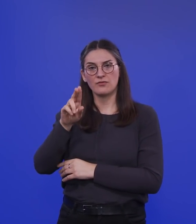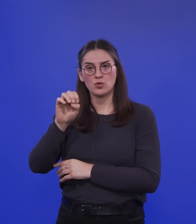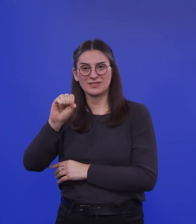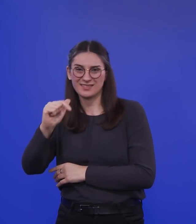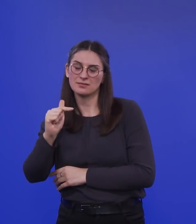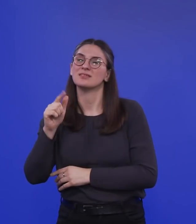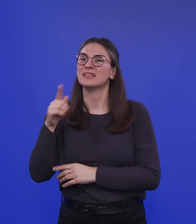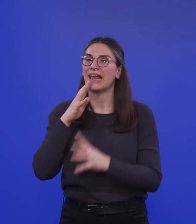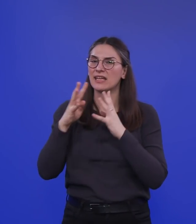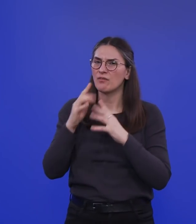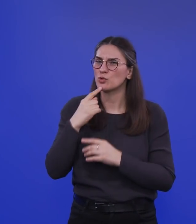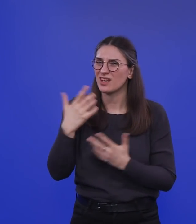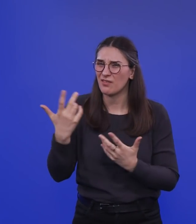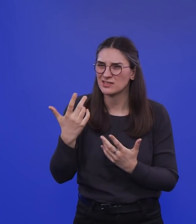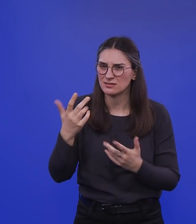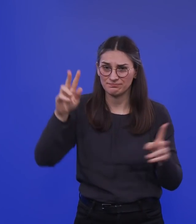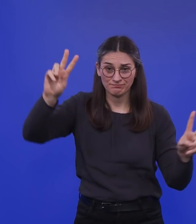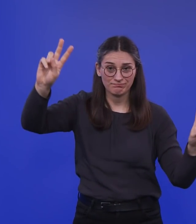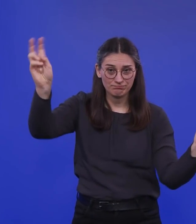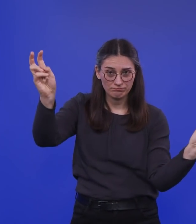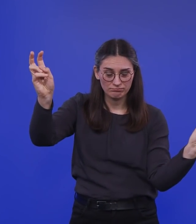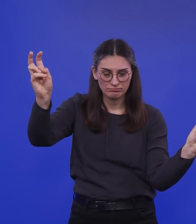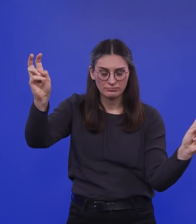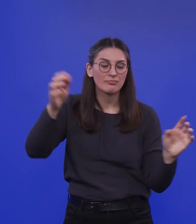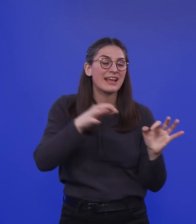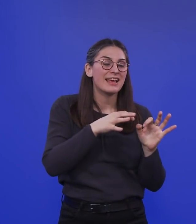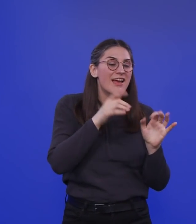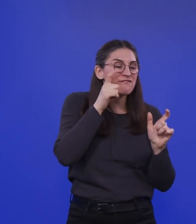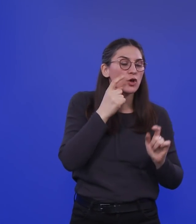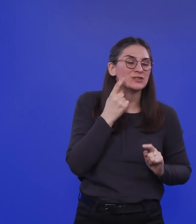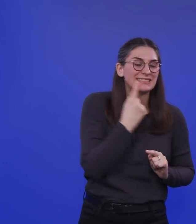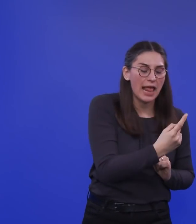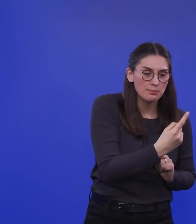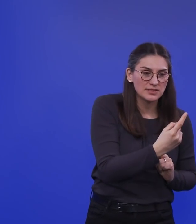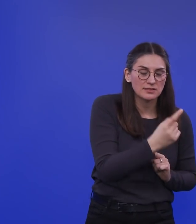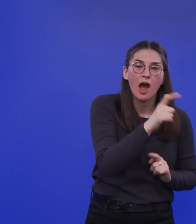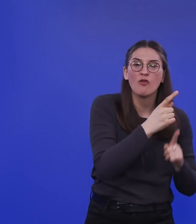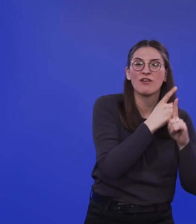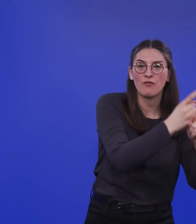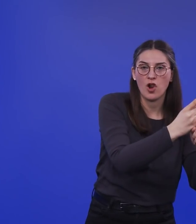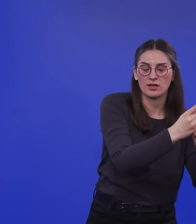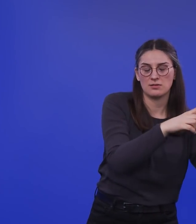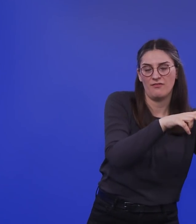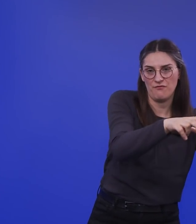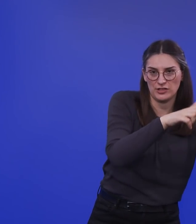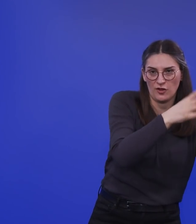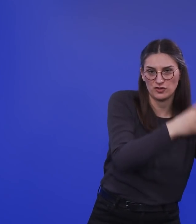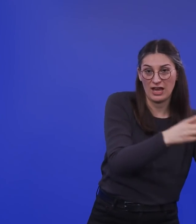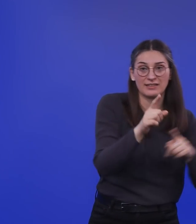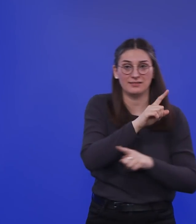wenn er sagt, das Virus und nicht die Maßnahmen schädigen die Wirtschaft. Zwar zu 80 Prozent, hat er gesagt. 80 Prozent der